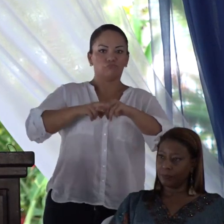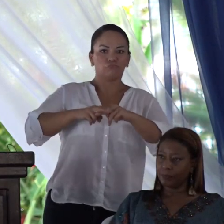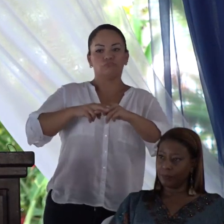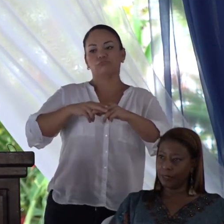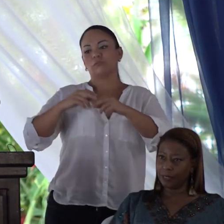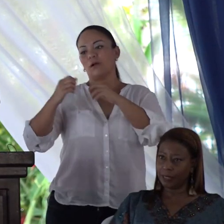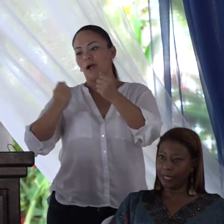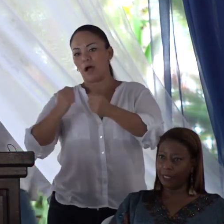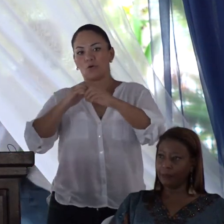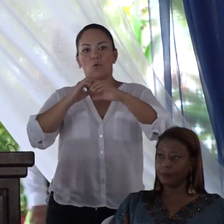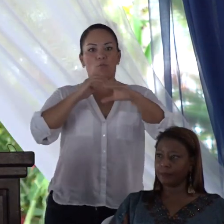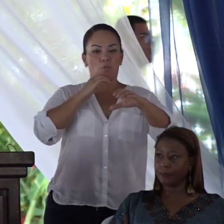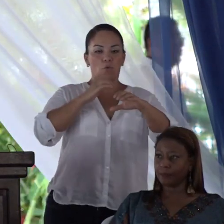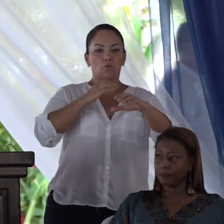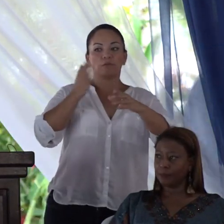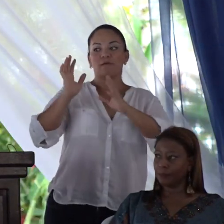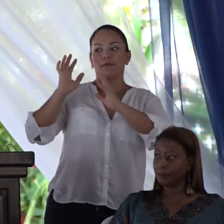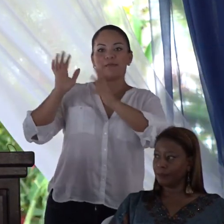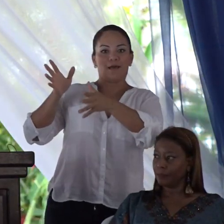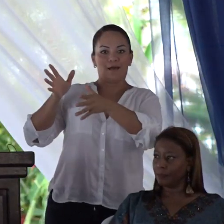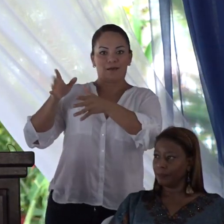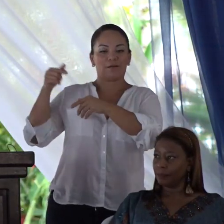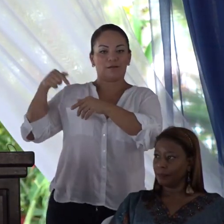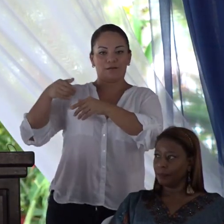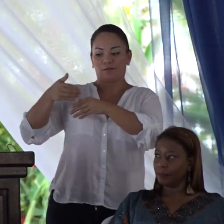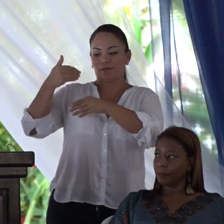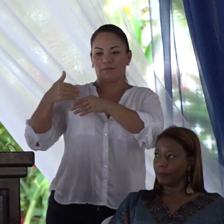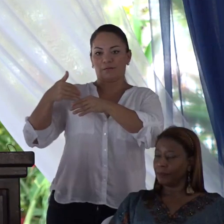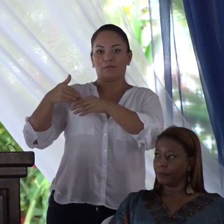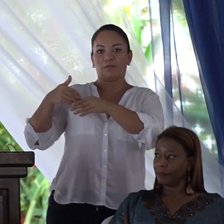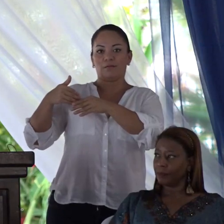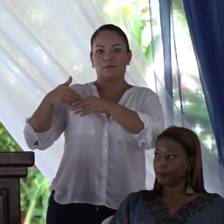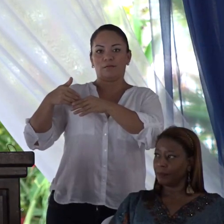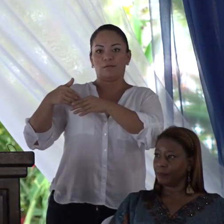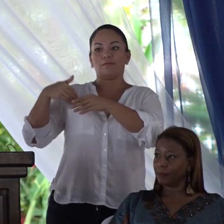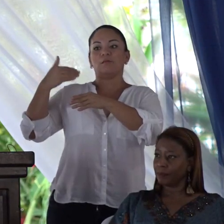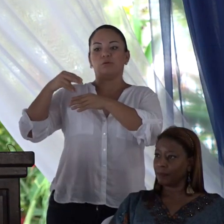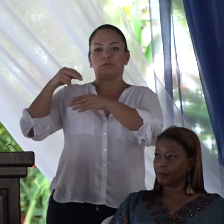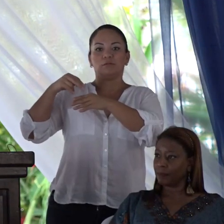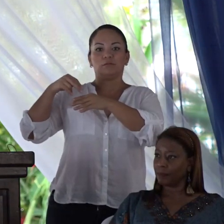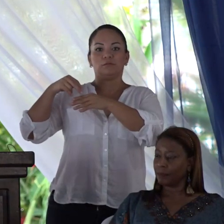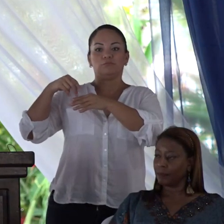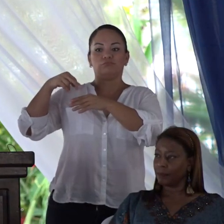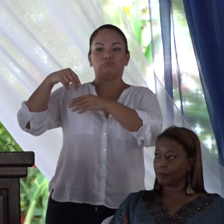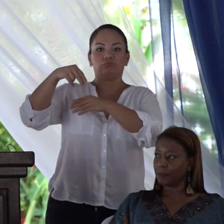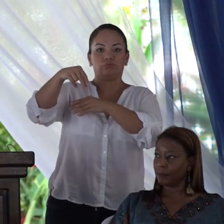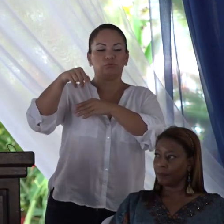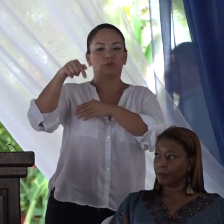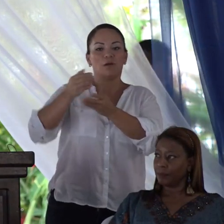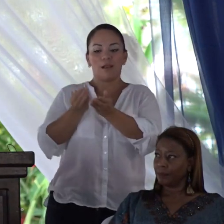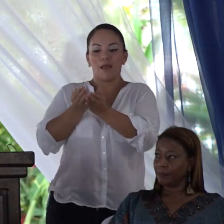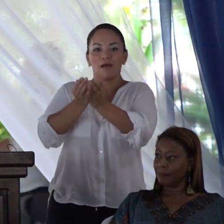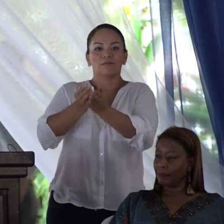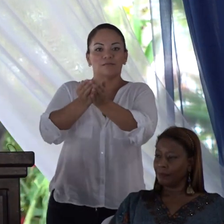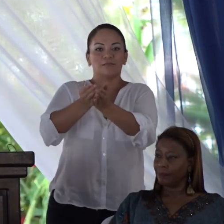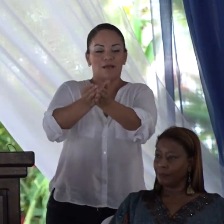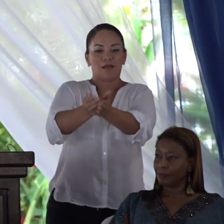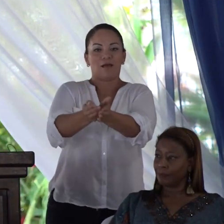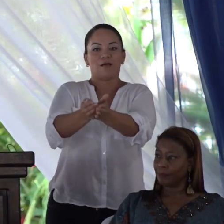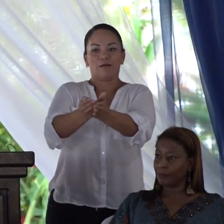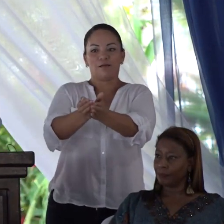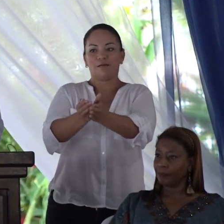fuera, de este lado del río, en Pensu, que lo cruzaban a uno en una lanchita,